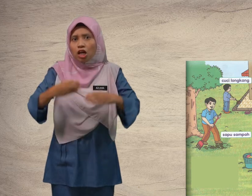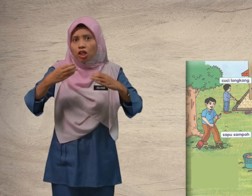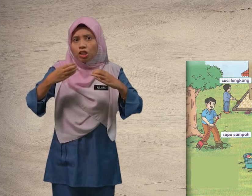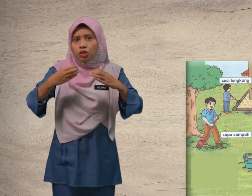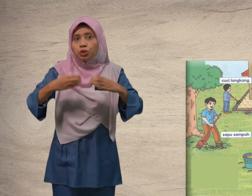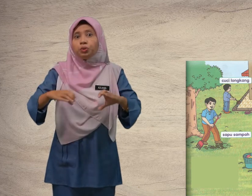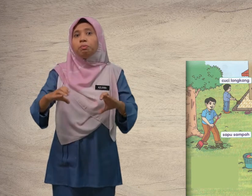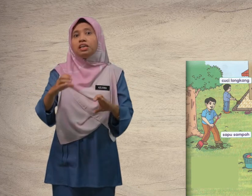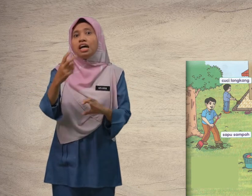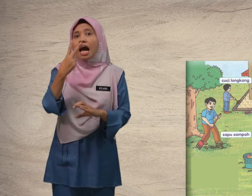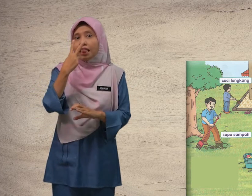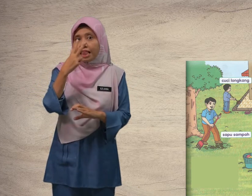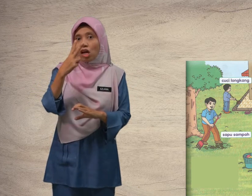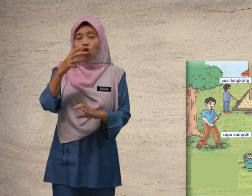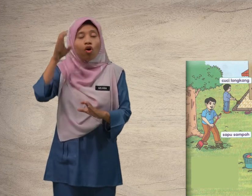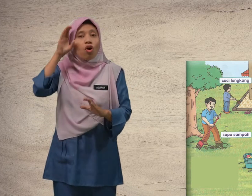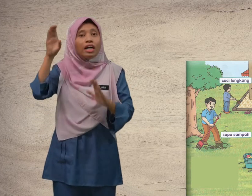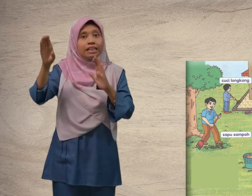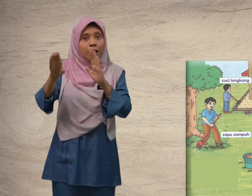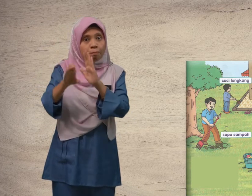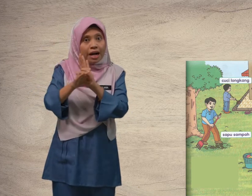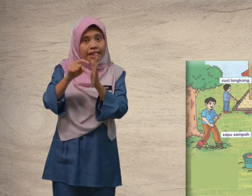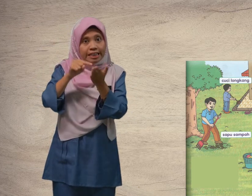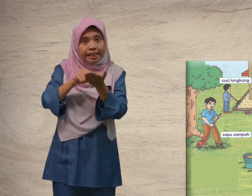cuba tengok gambar ini.